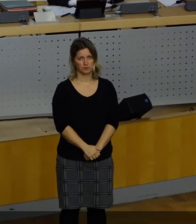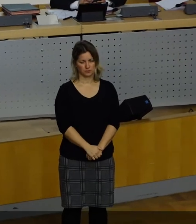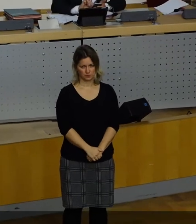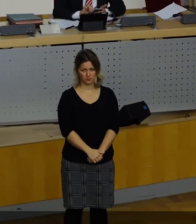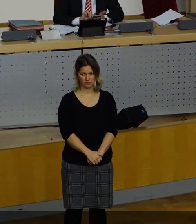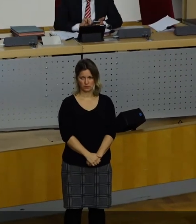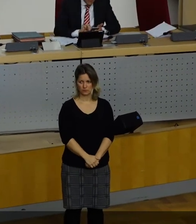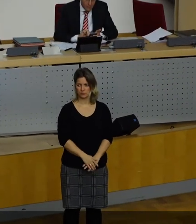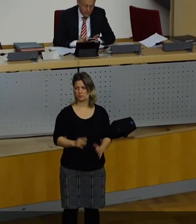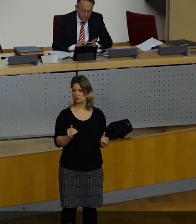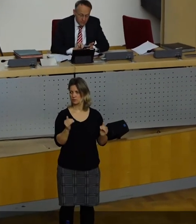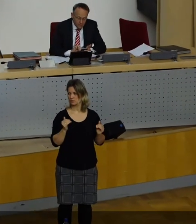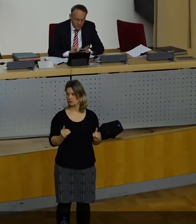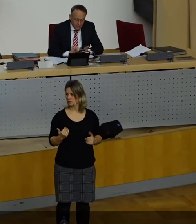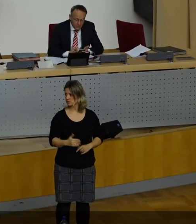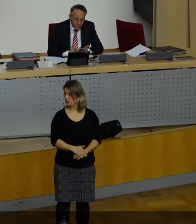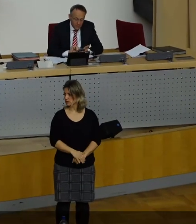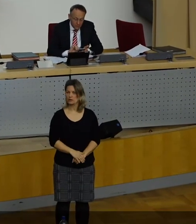Als nächster Redner Herr Zastrow.